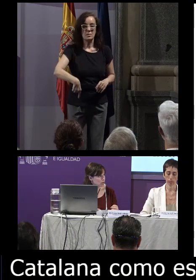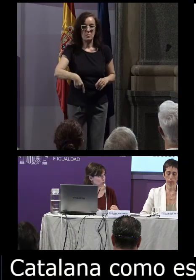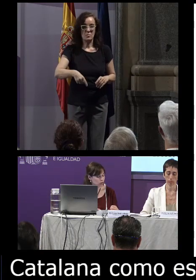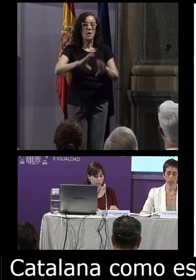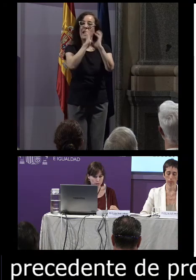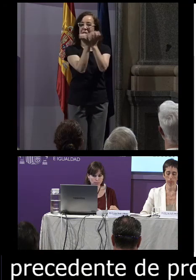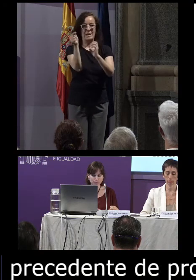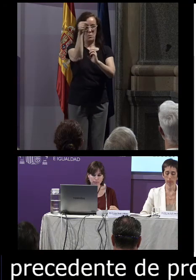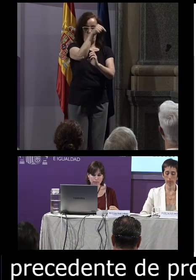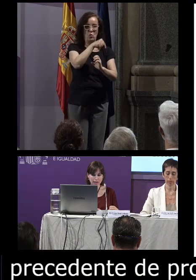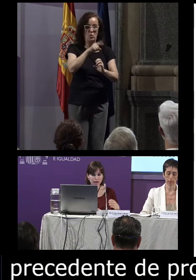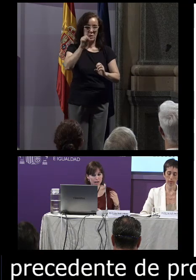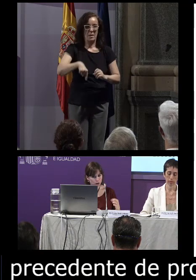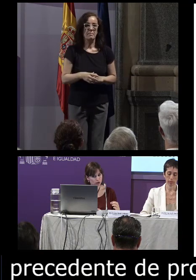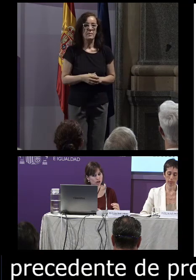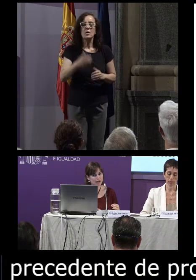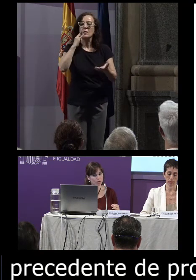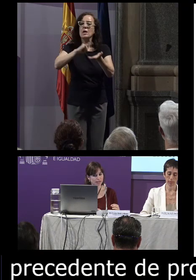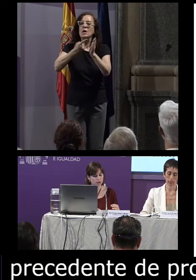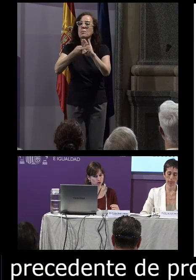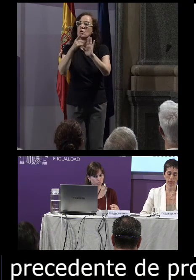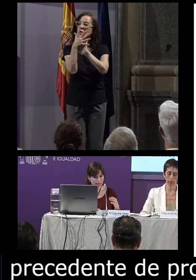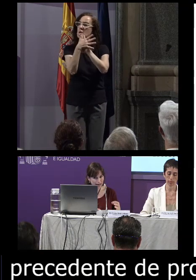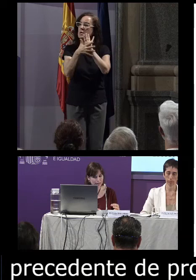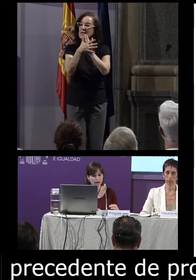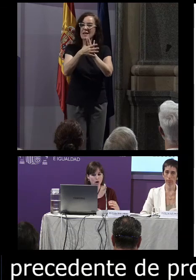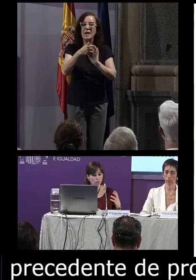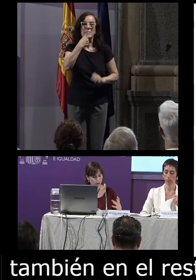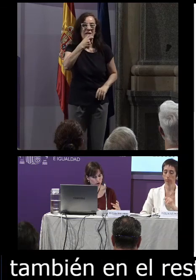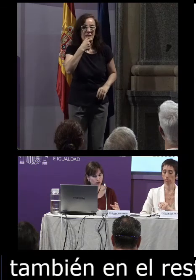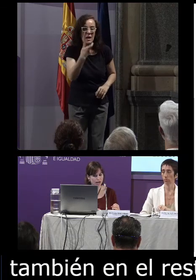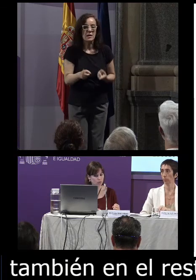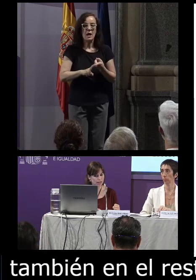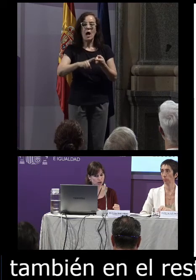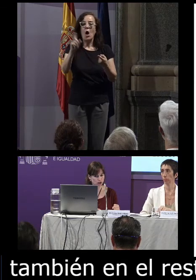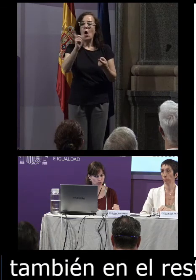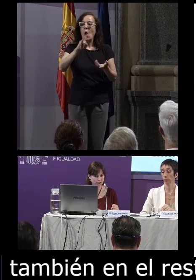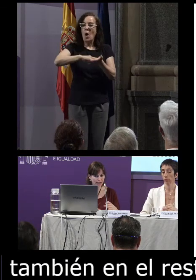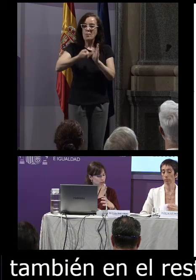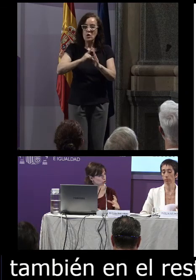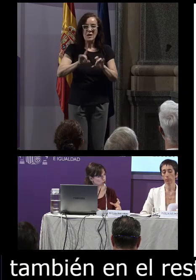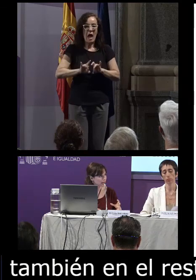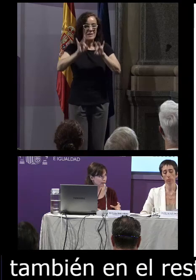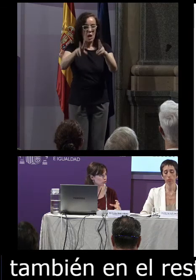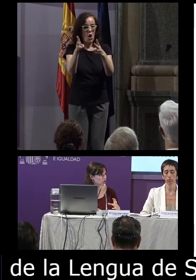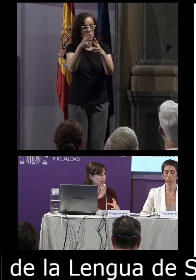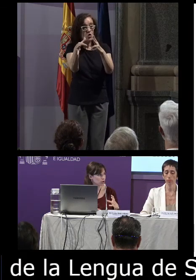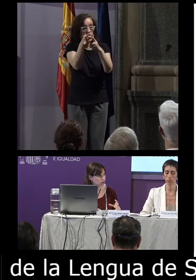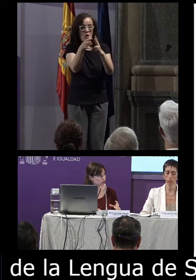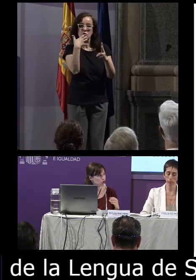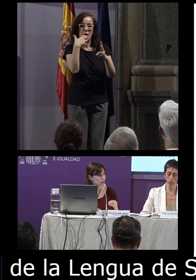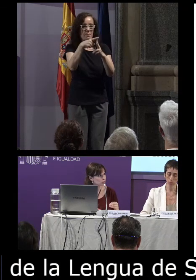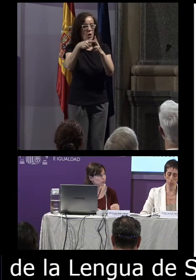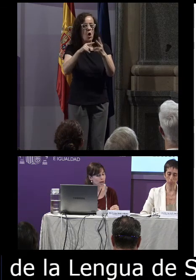resto del mundo el proyecto de la lengua de signos británica o el proyecto de la lengua de signos australiana son dos ejemplos de